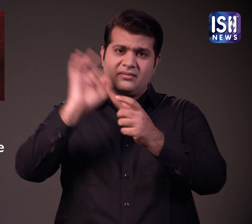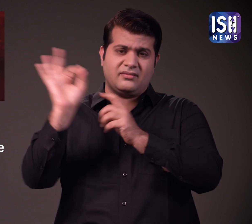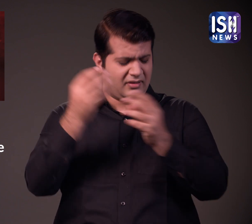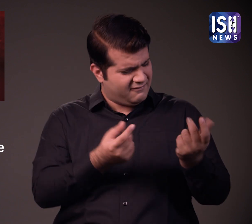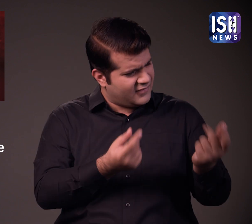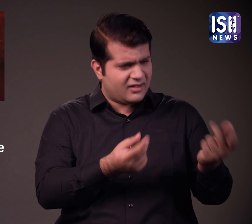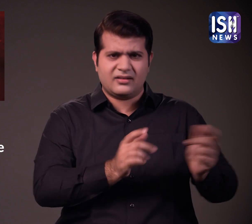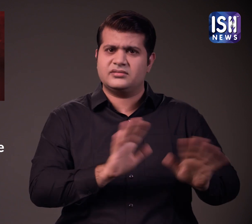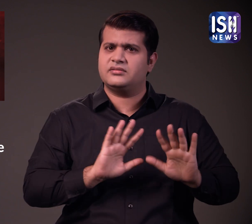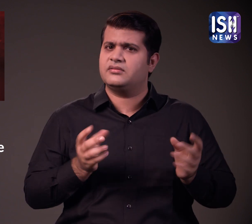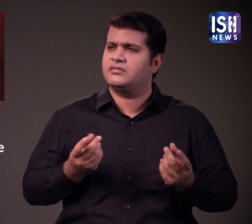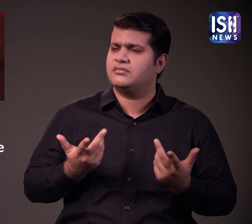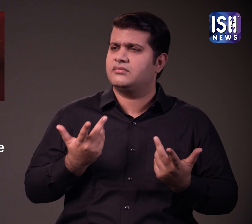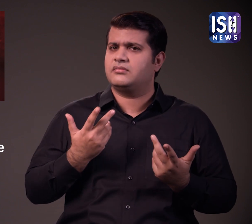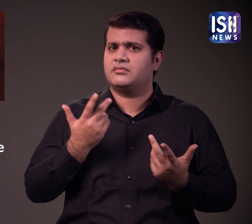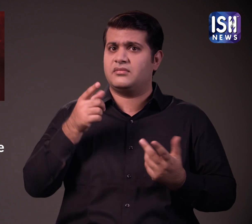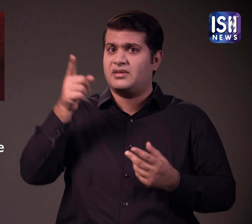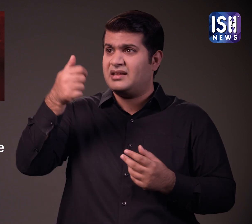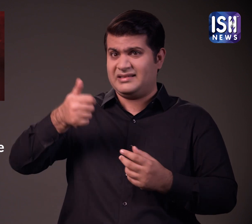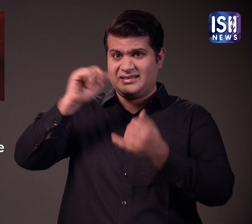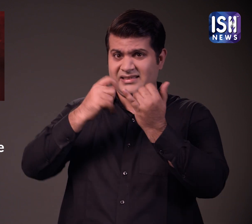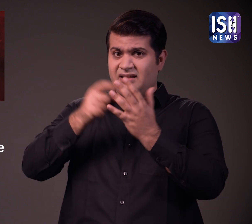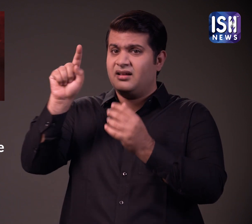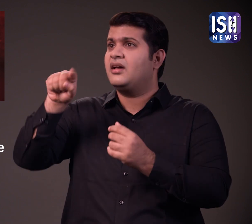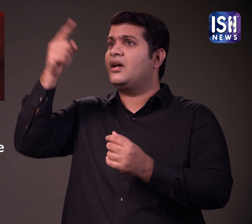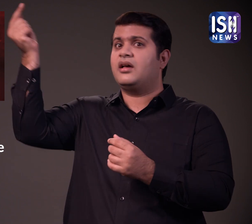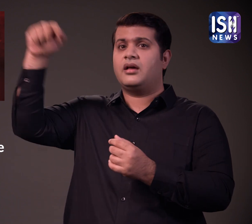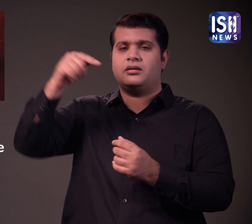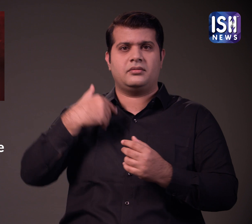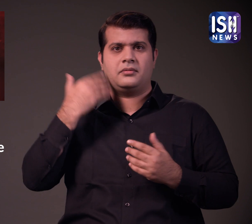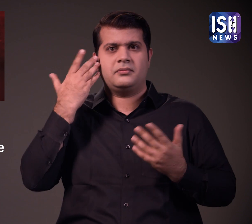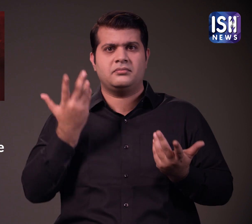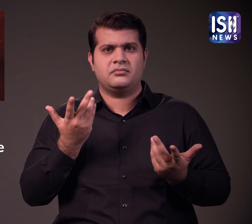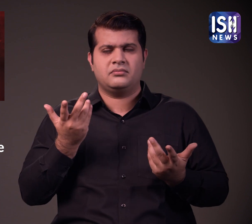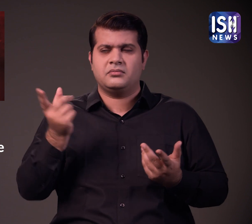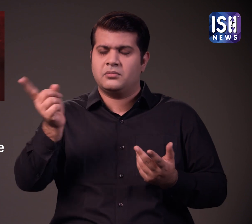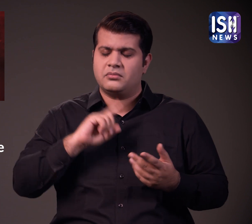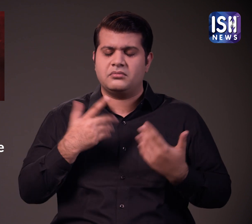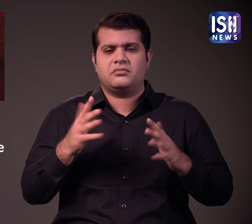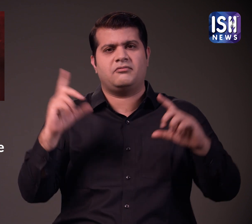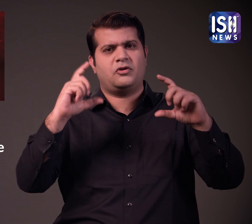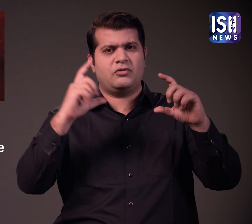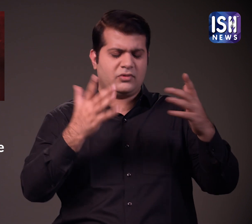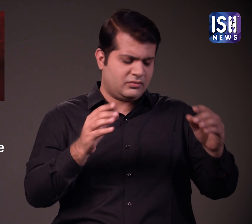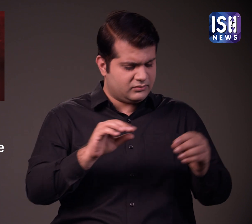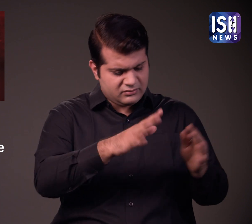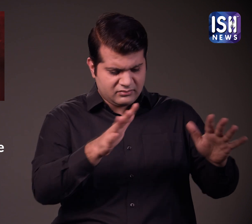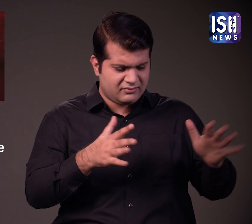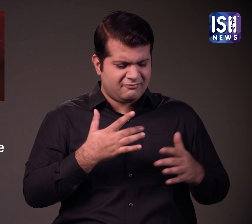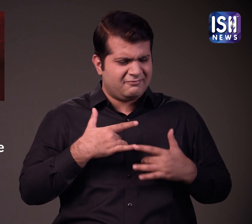को जल्दी से अंतिमसंतकार के लिए सौपना होगा उन्हें नहीं पता कि सीनियर को किसने निर्देश दिया था जब तस्वीरे ली जा रही थी